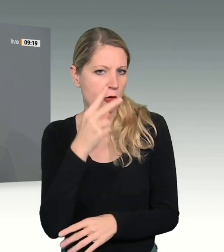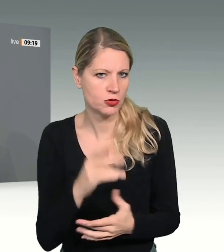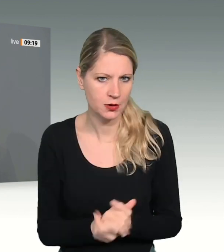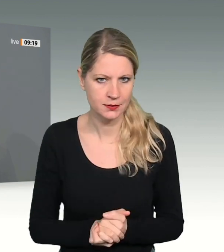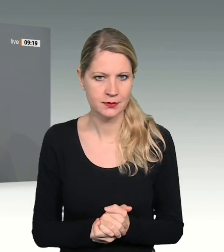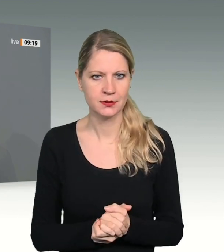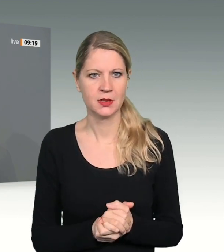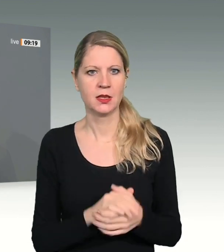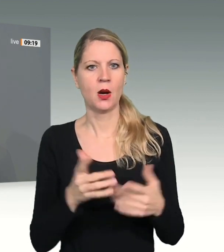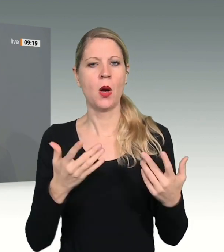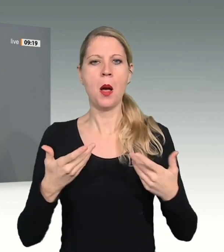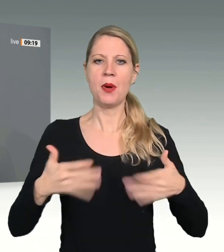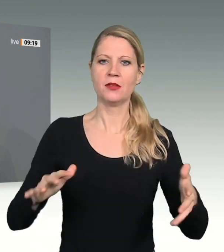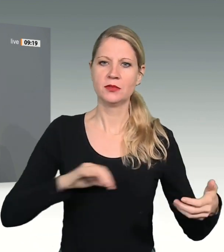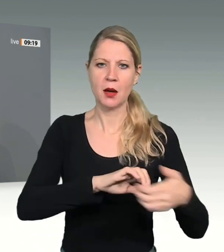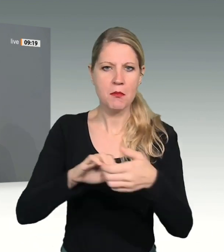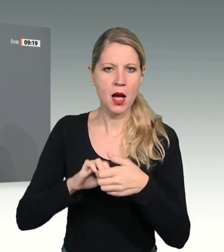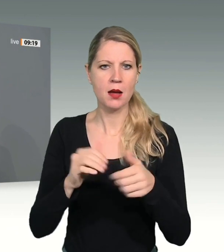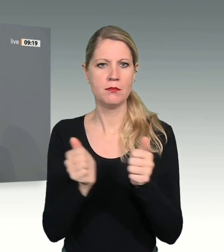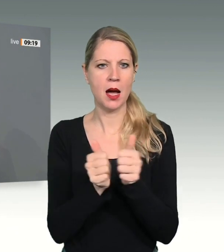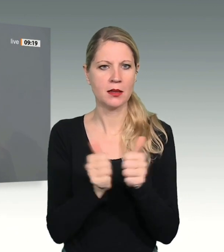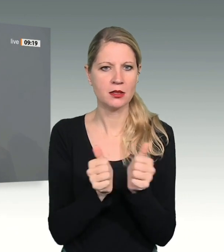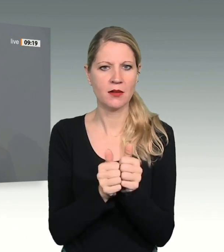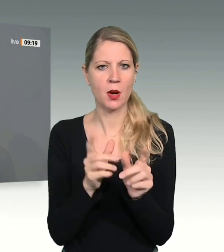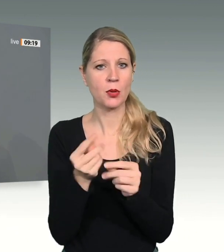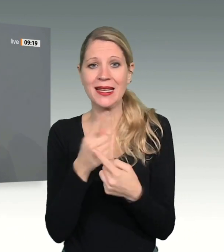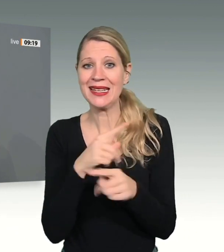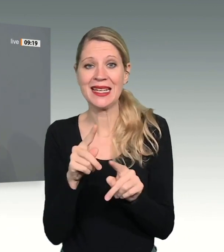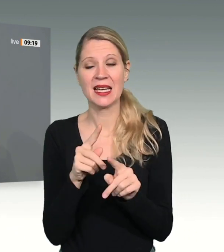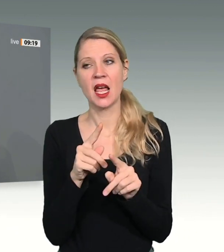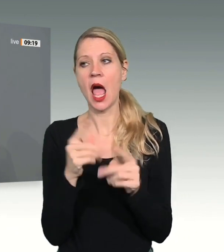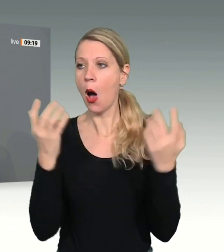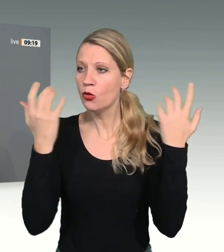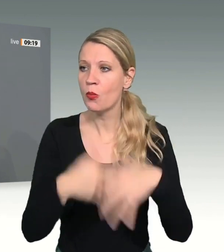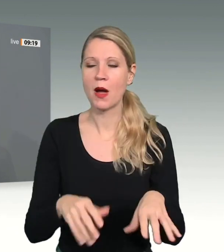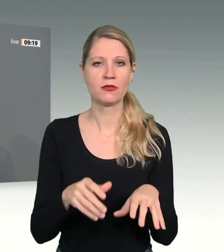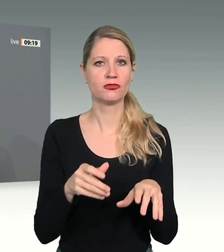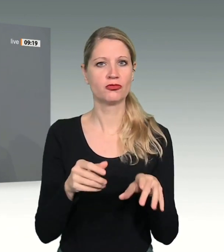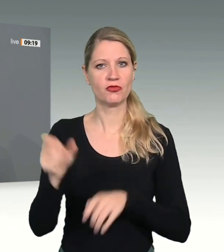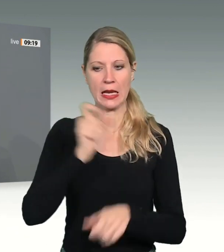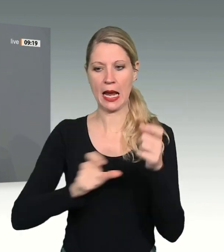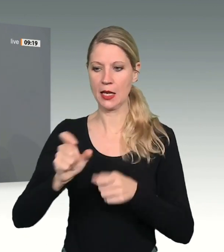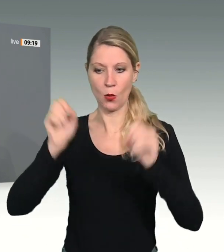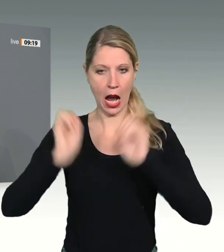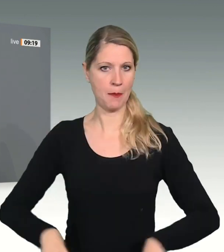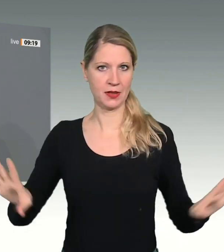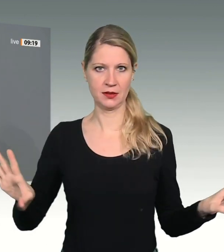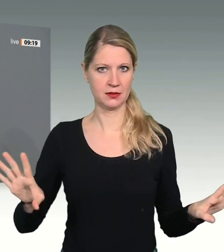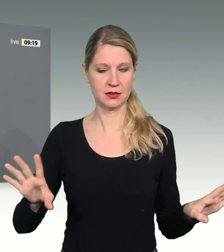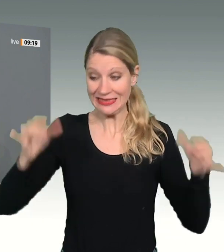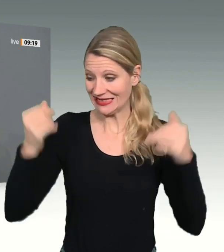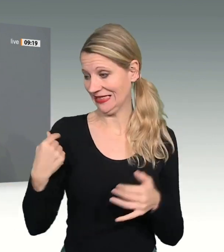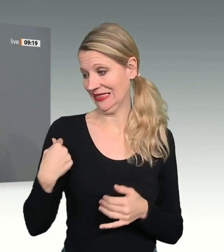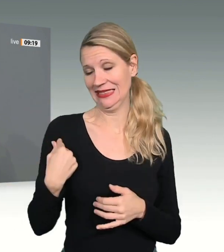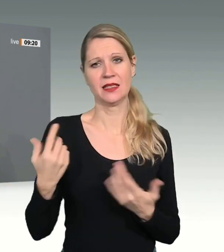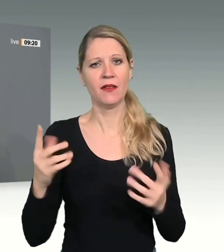Verteidigungsabschreckungsfähigkeit führen. Das haben wir nach Putins Überfall auf die Ukraine wieder lernen müssen. Es stand